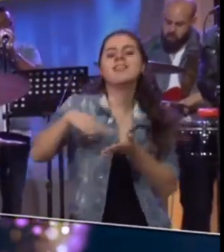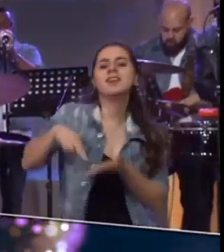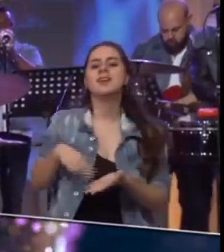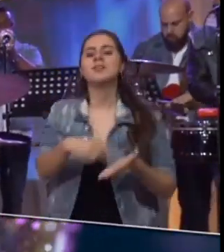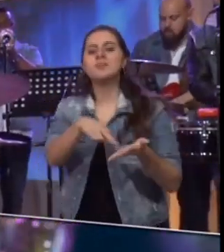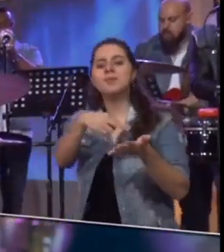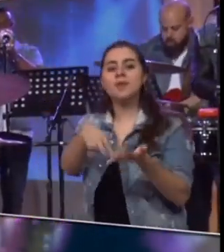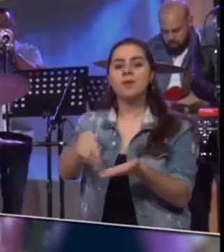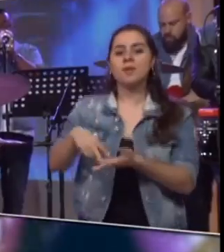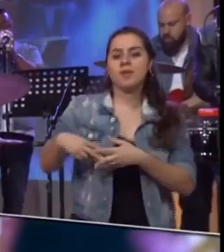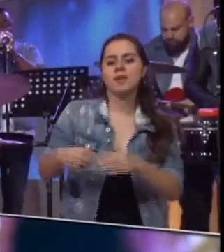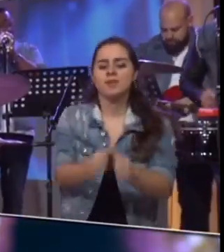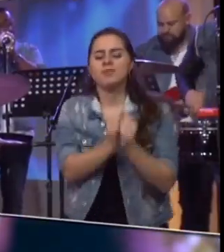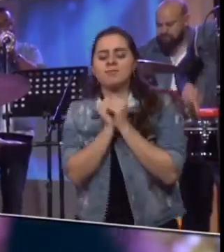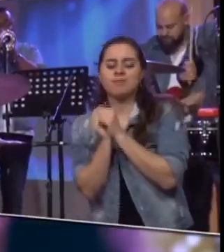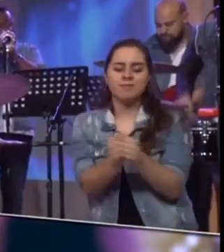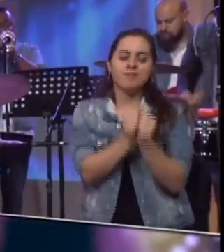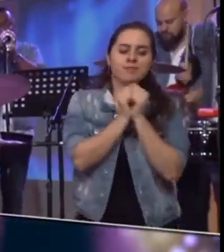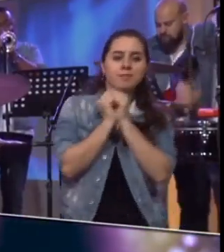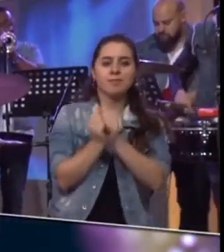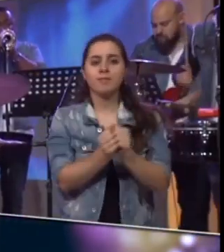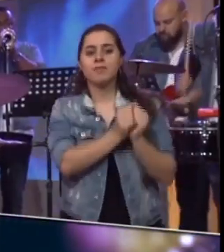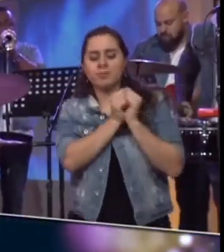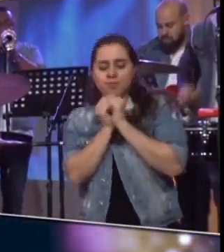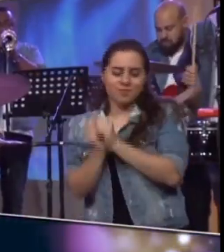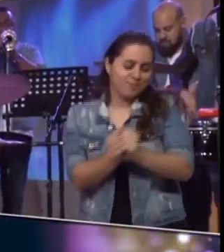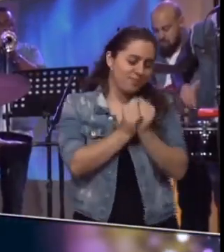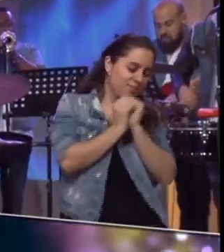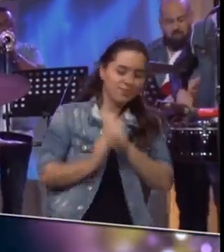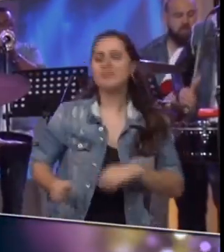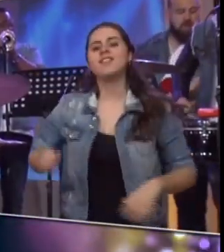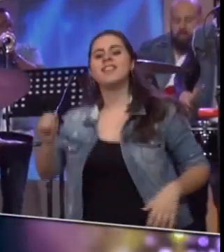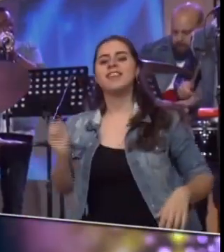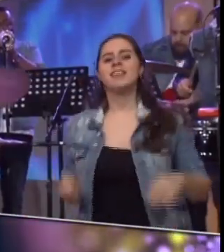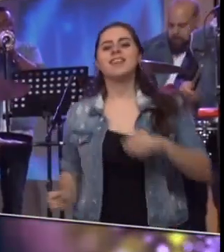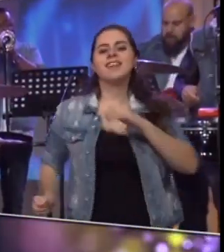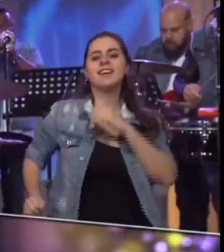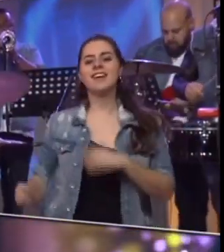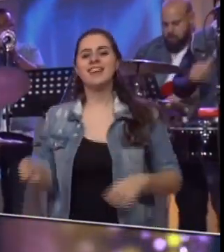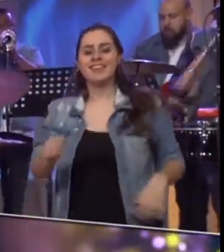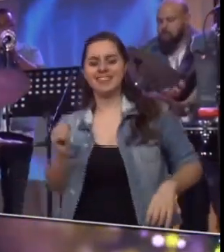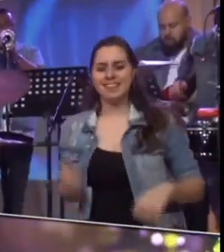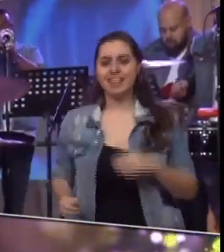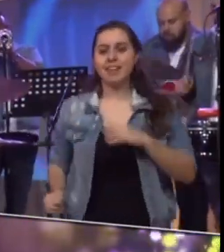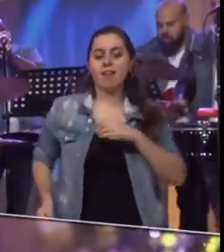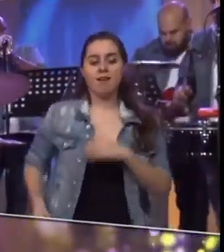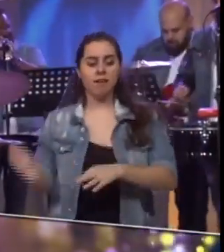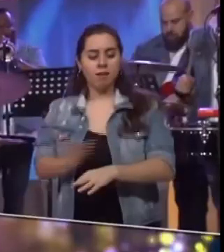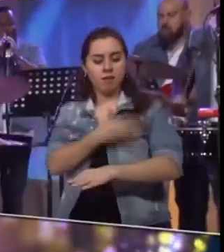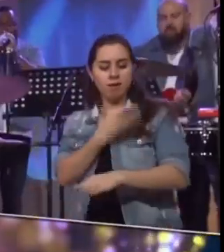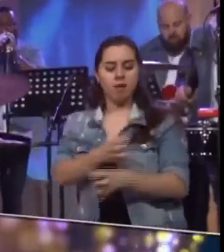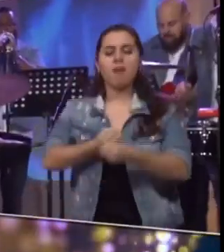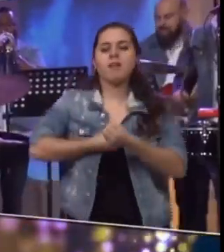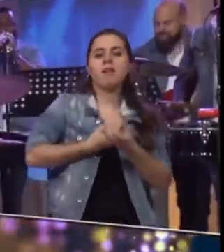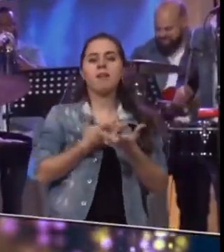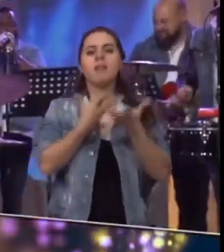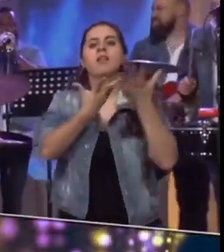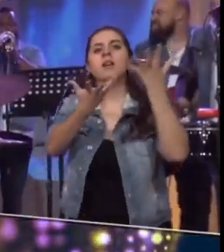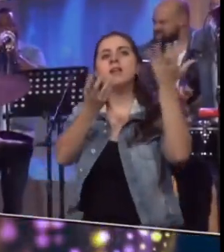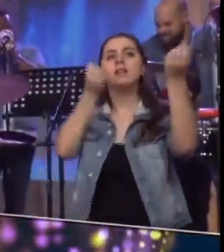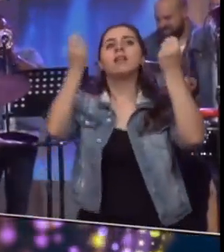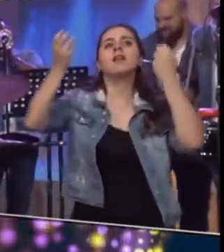dedicártela